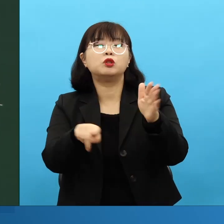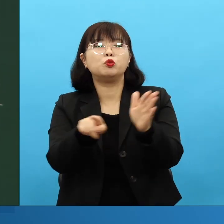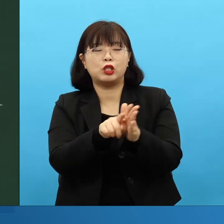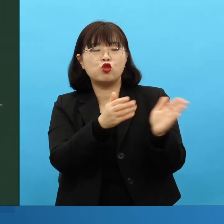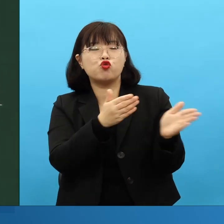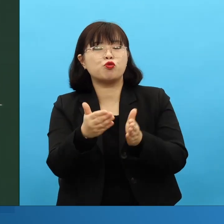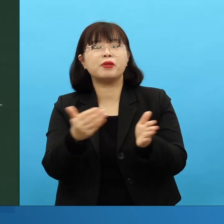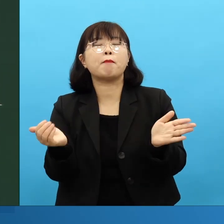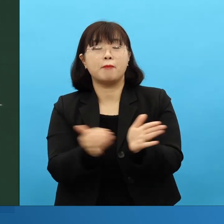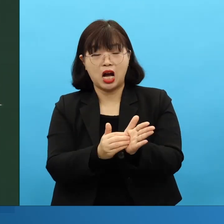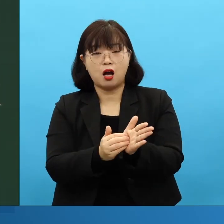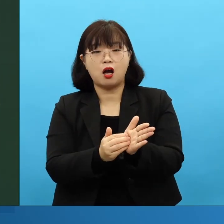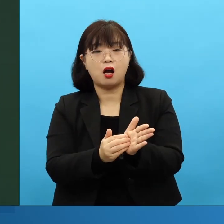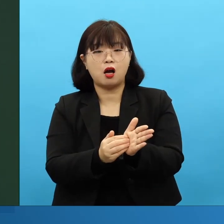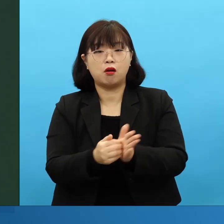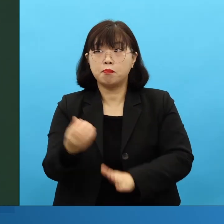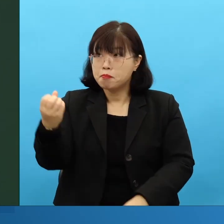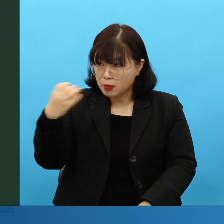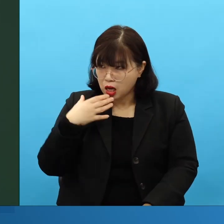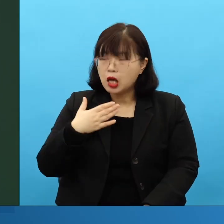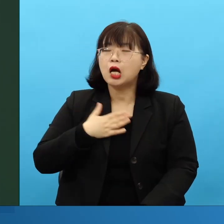그래서 나온 단어가, 죽으면 죽으리라.